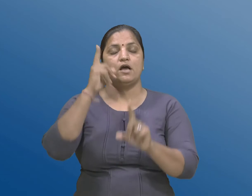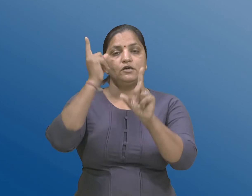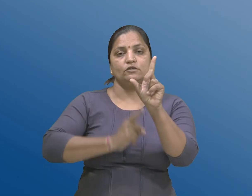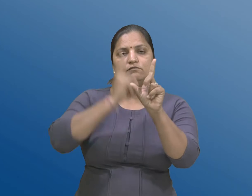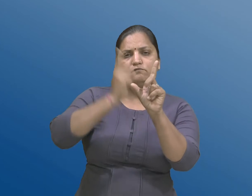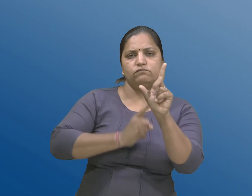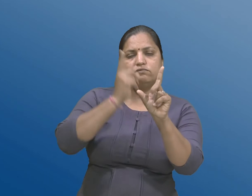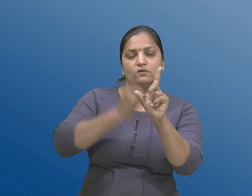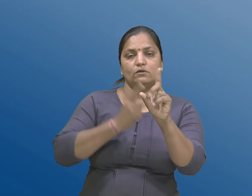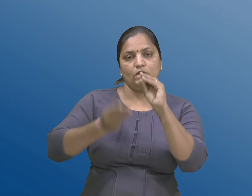वधारी शकाशे